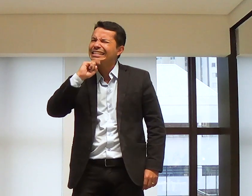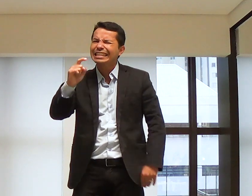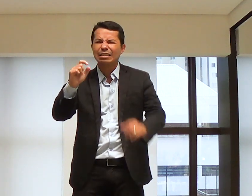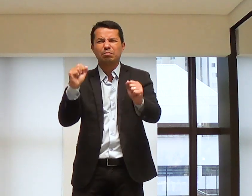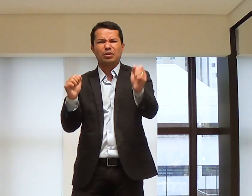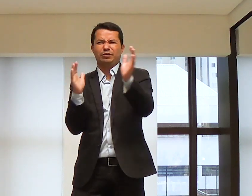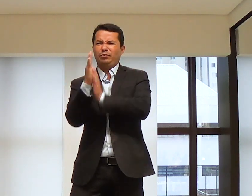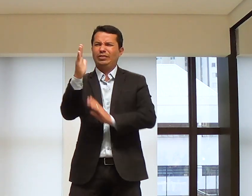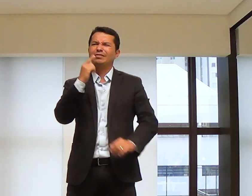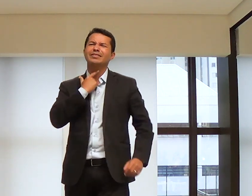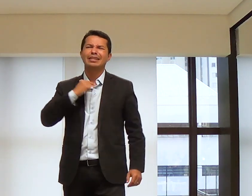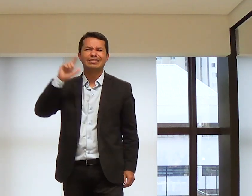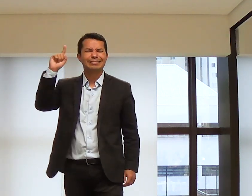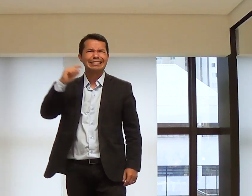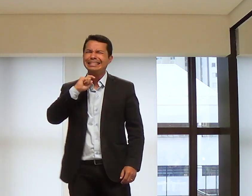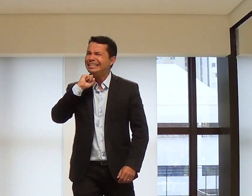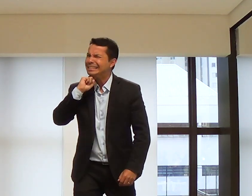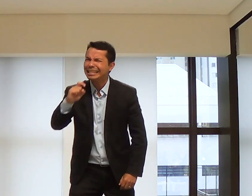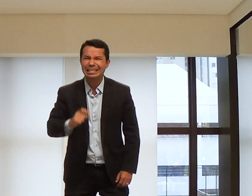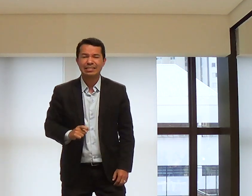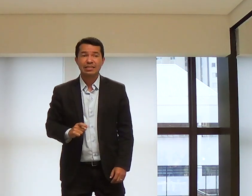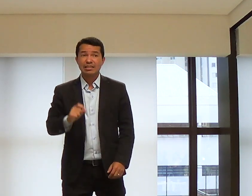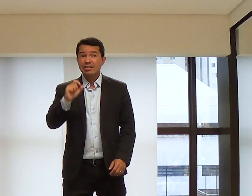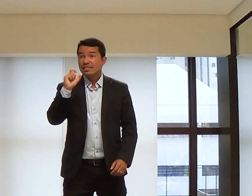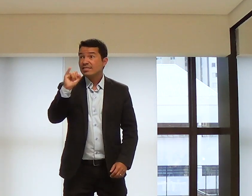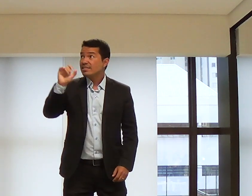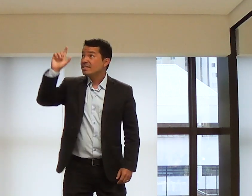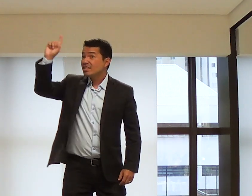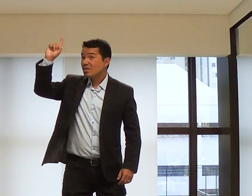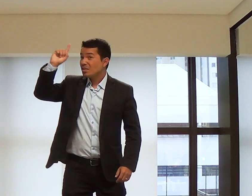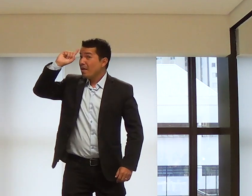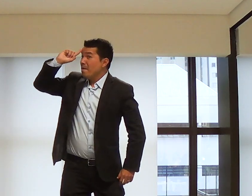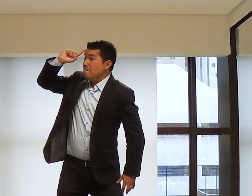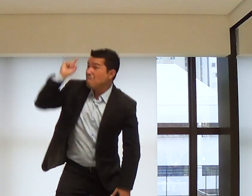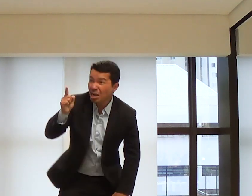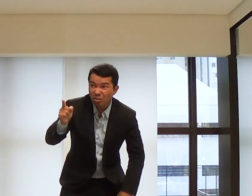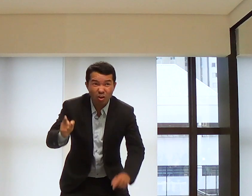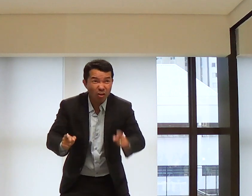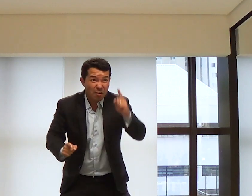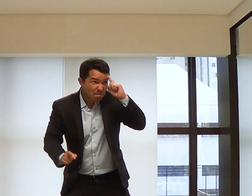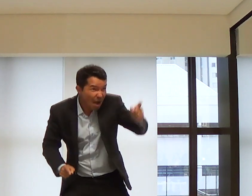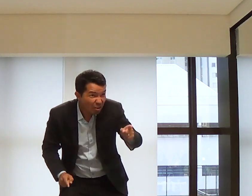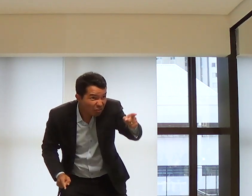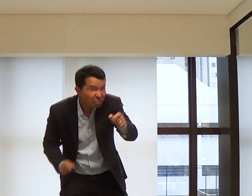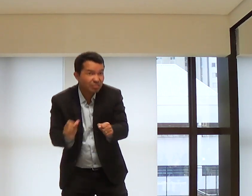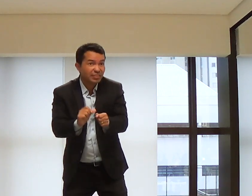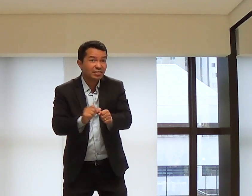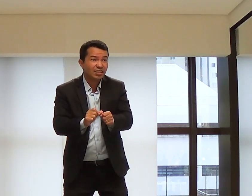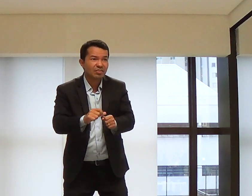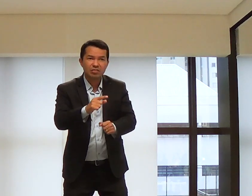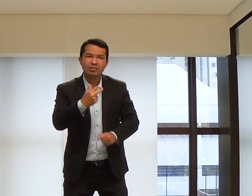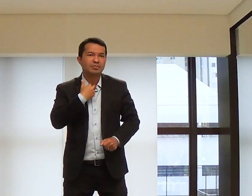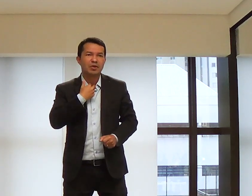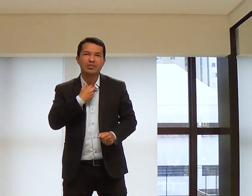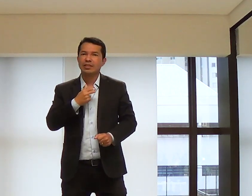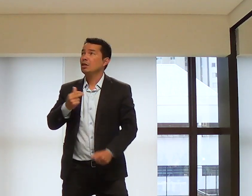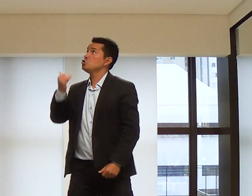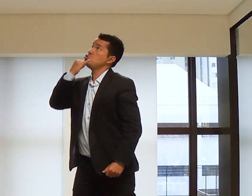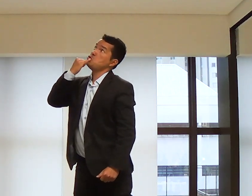queria nele. Então, veja, não adiantou nada você tentar fugir. É o que aconteceu com Jonas. Não adianta fugir.